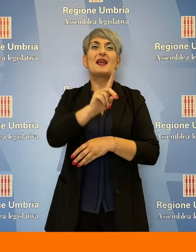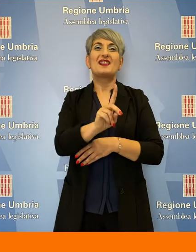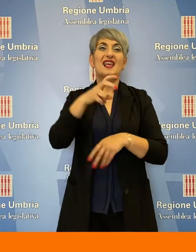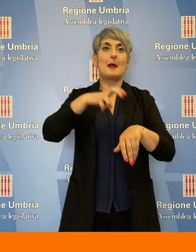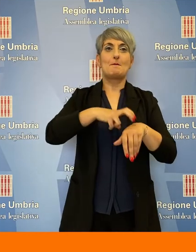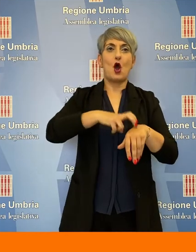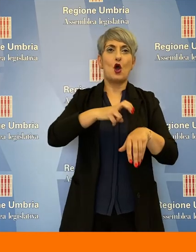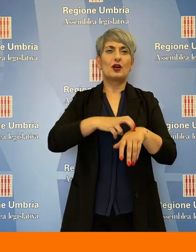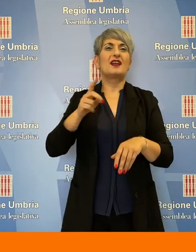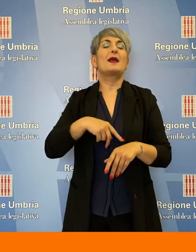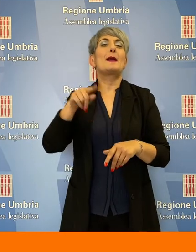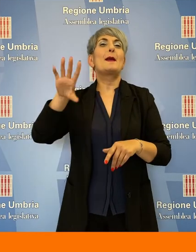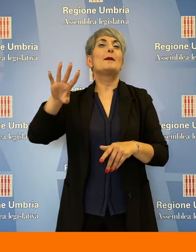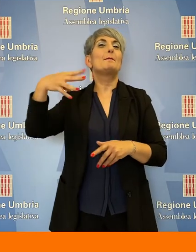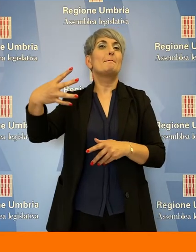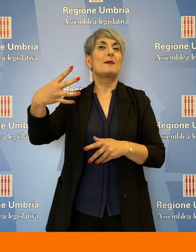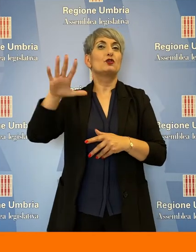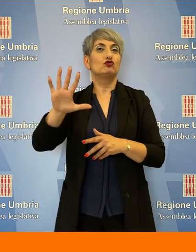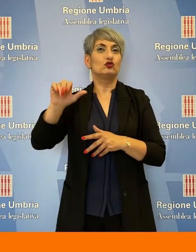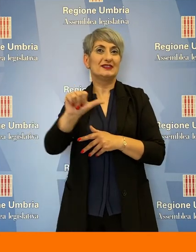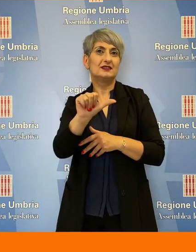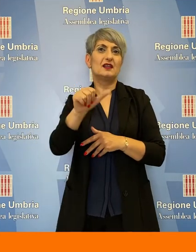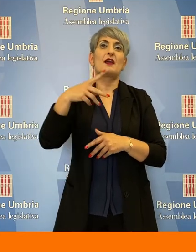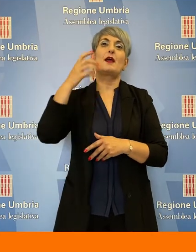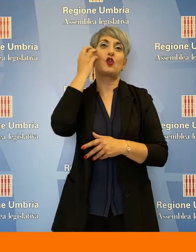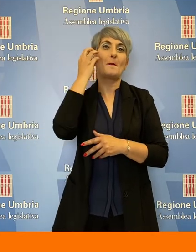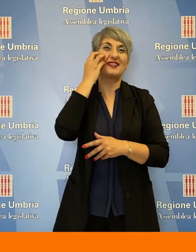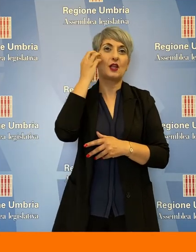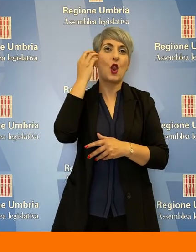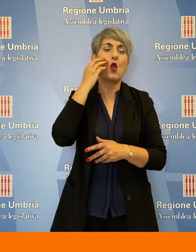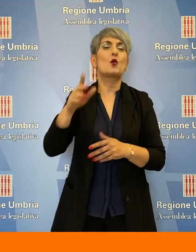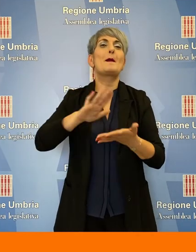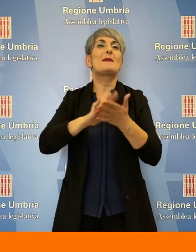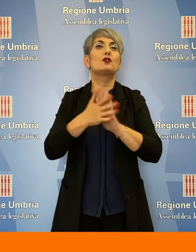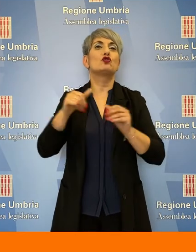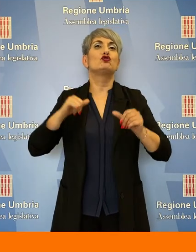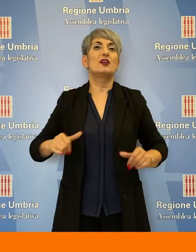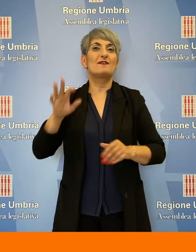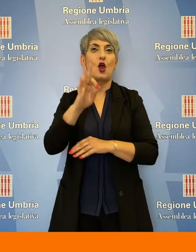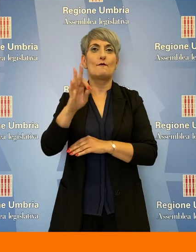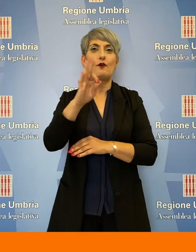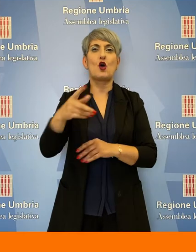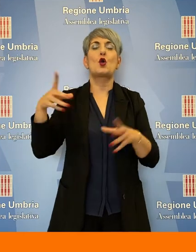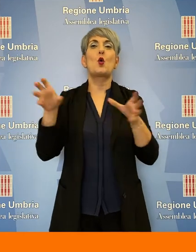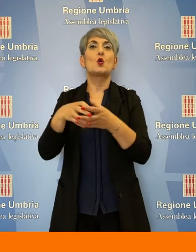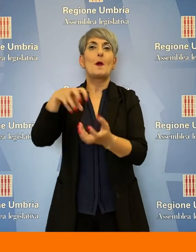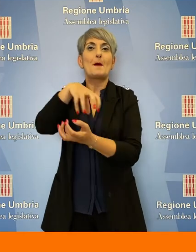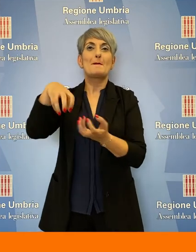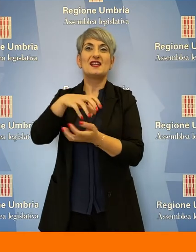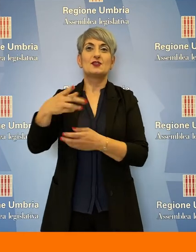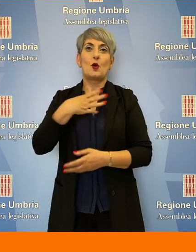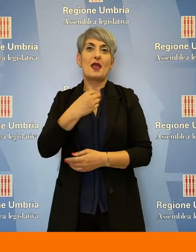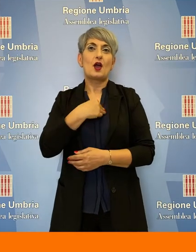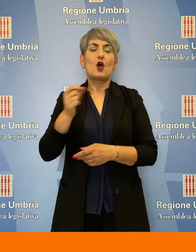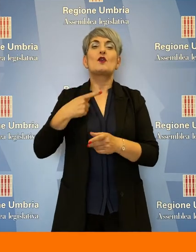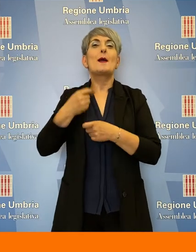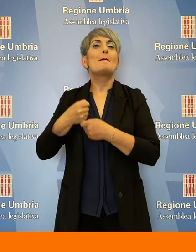Stelle, Thomas De Luca, patto civico Andrea Fora, gruppo misto Vincenzo Bianconi e il portavoce della minoranza Fabio